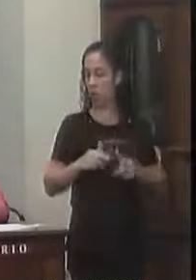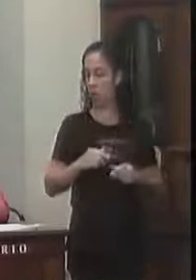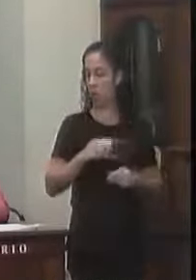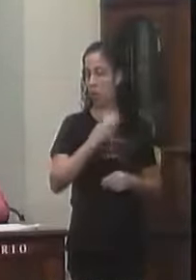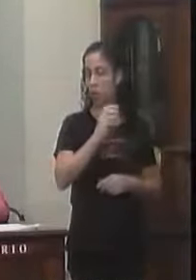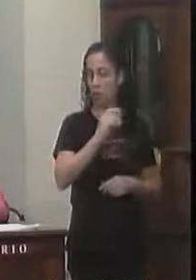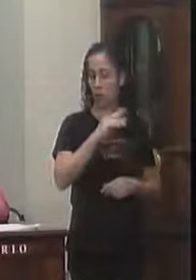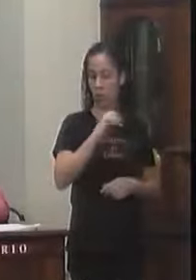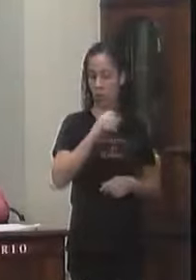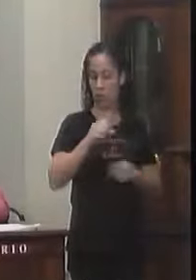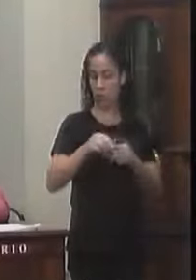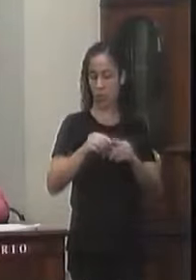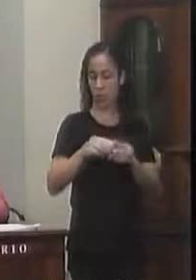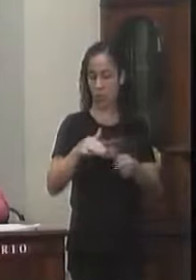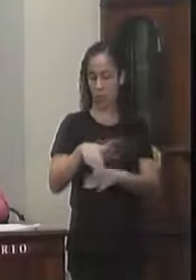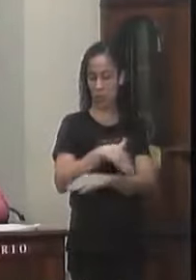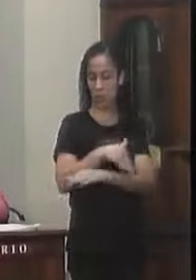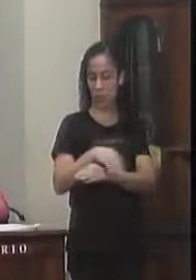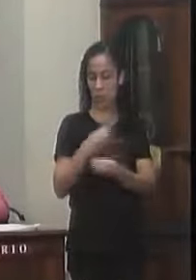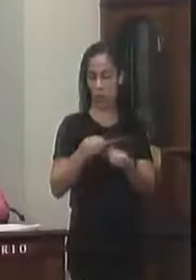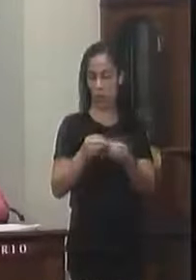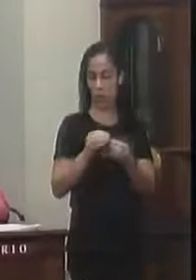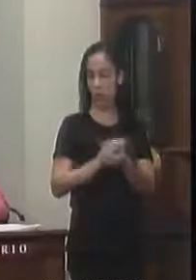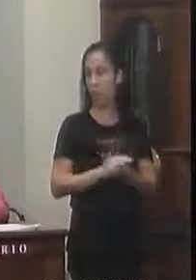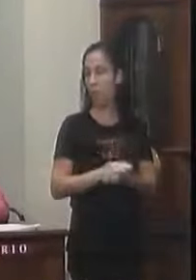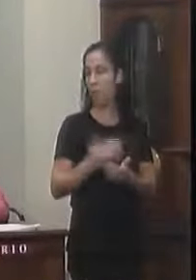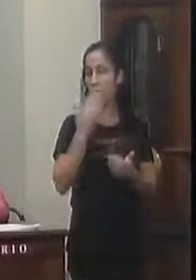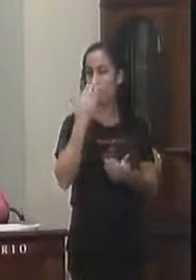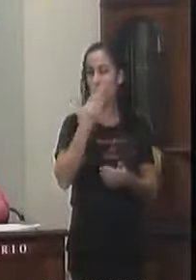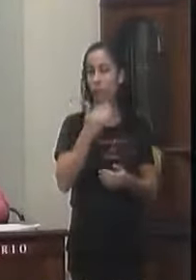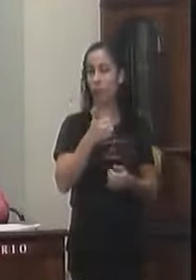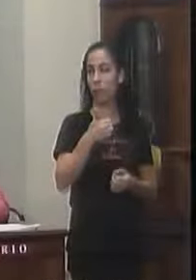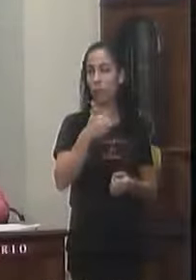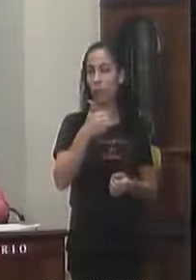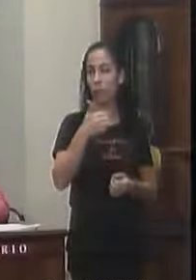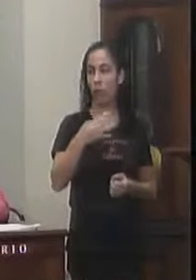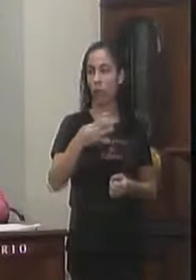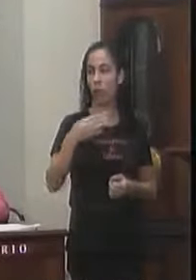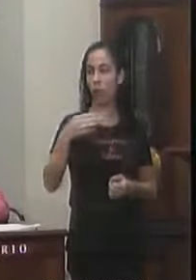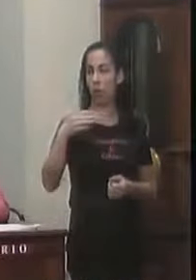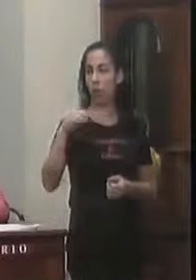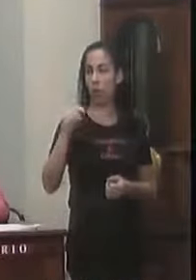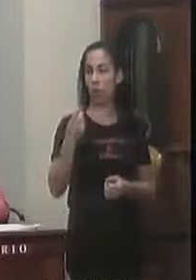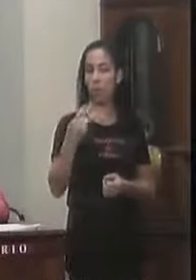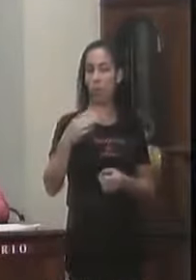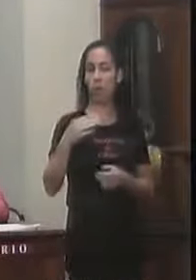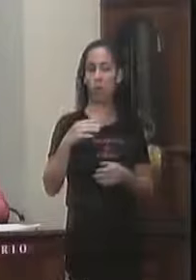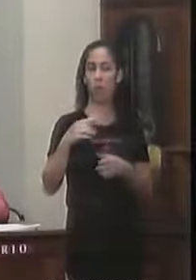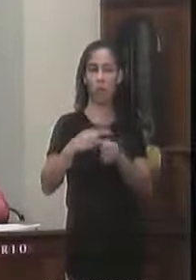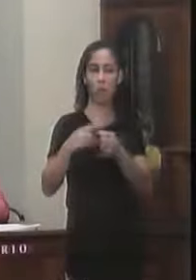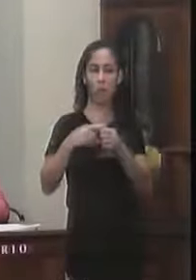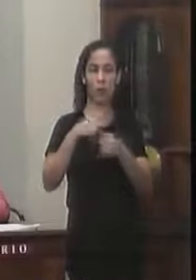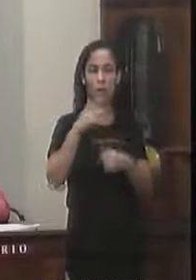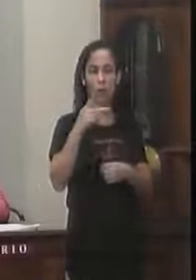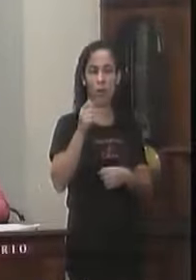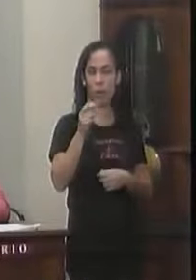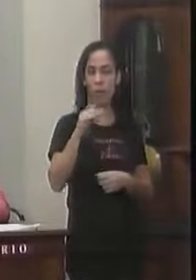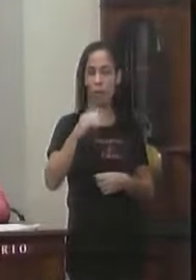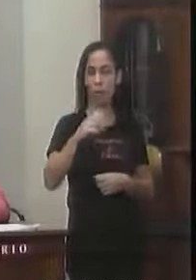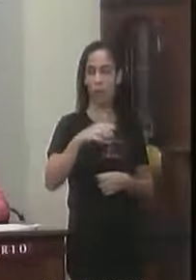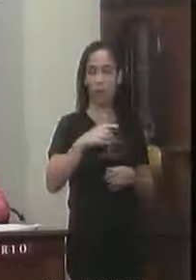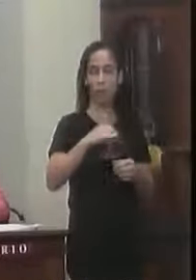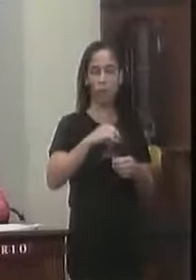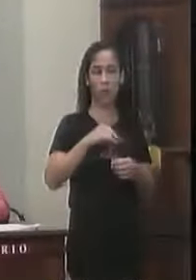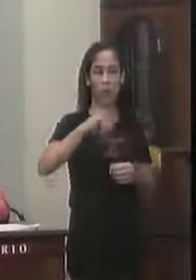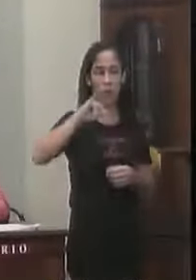Localizado na RJ 120 Em frente ao número 4105 No Paraíso Em Barão de Juparaná Em visita à